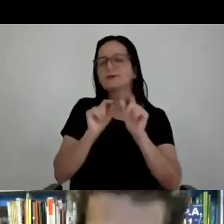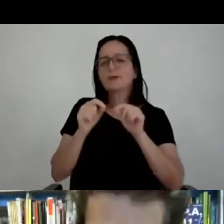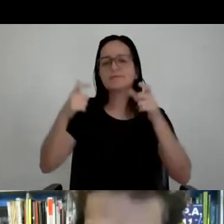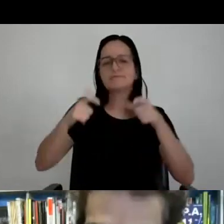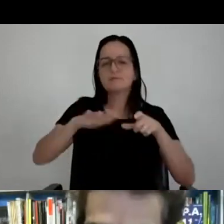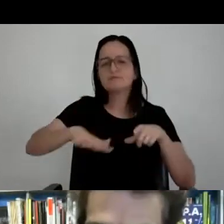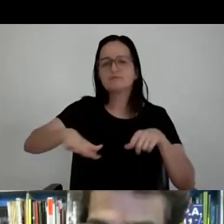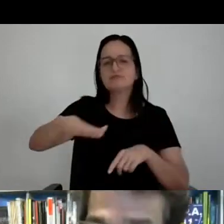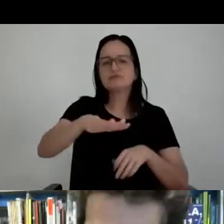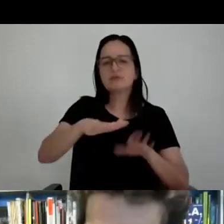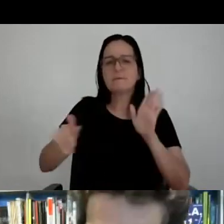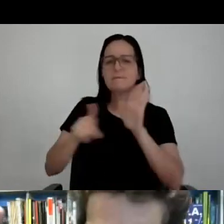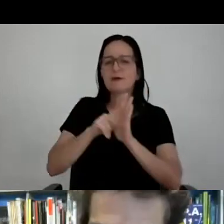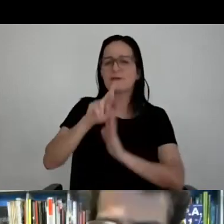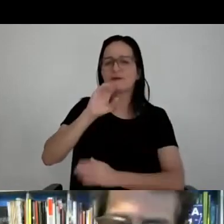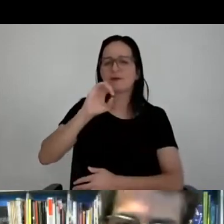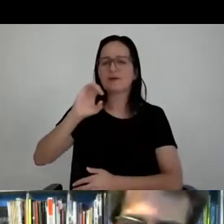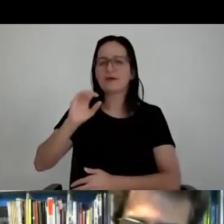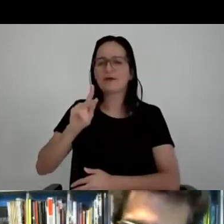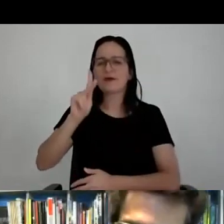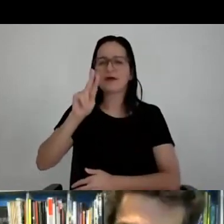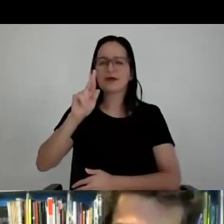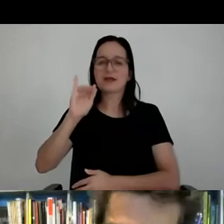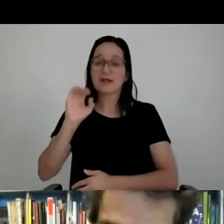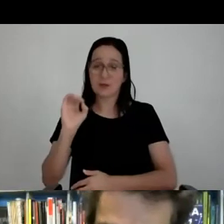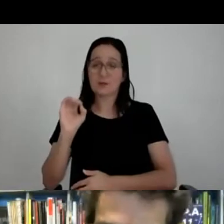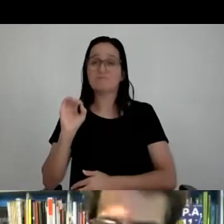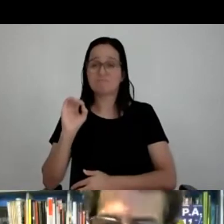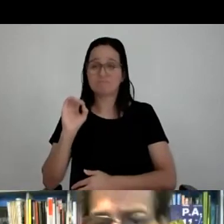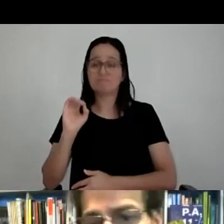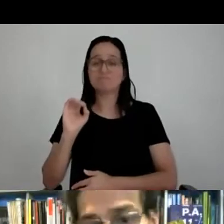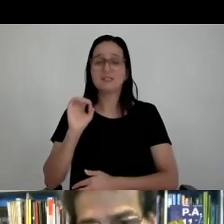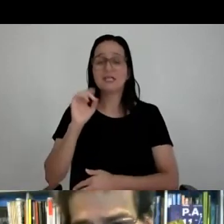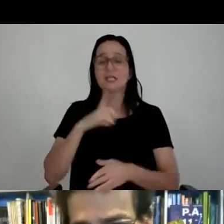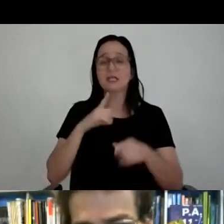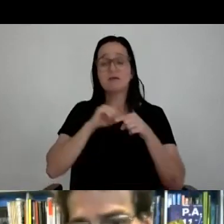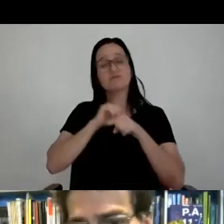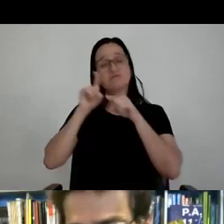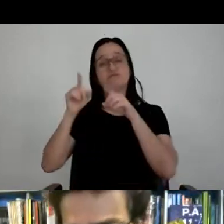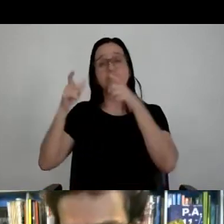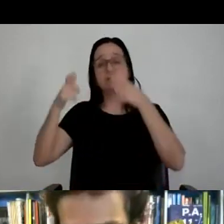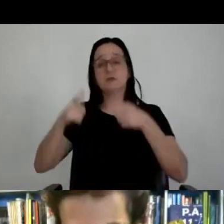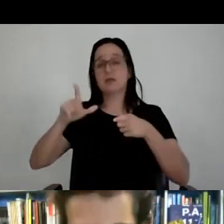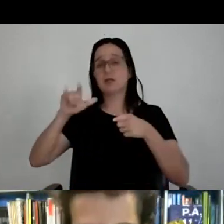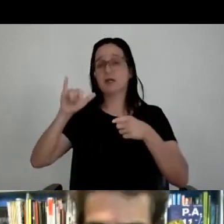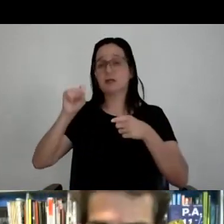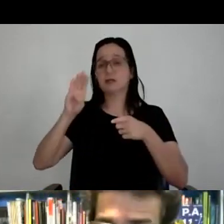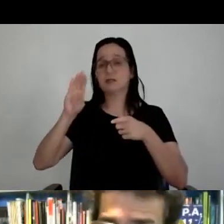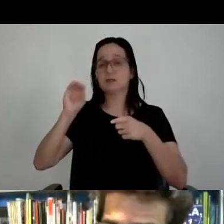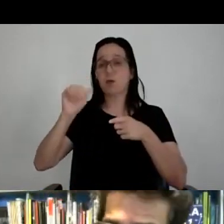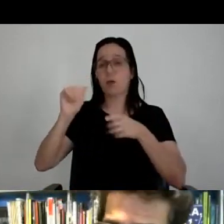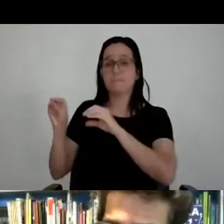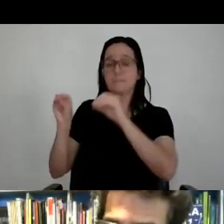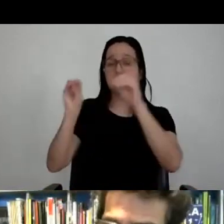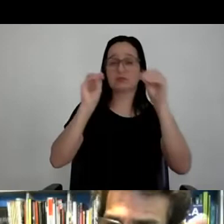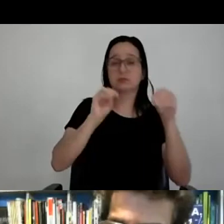para o Rock in Rio em Madrid. O Rock in Rio fazia Lisboa e aí fechou Madrid, vamos para Madrid também. E